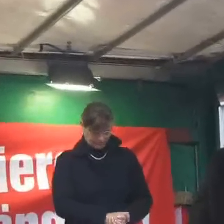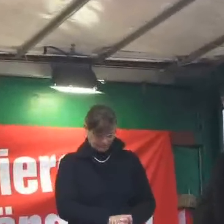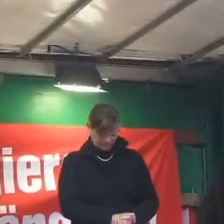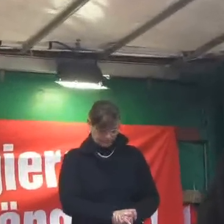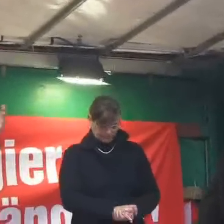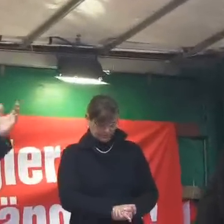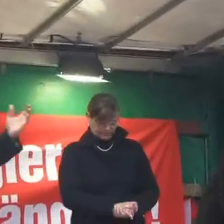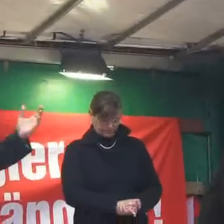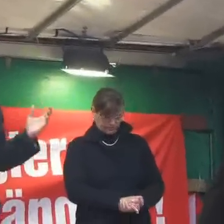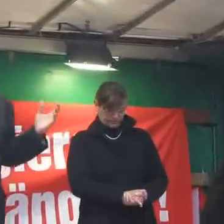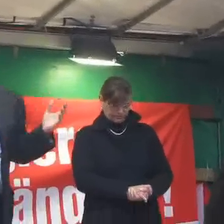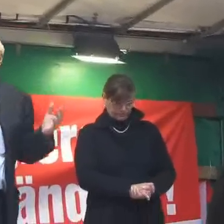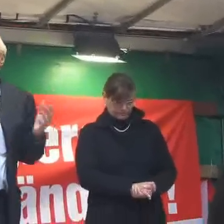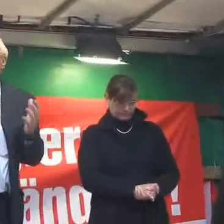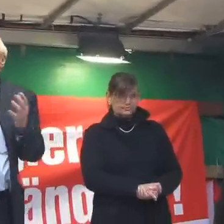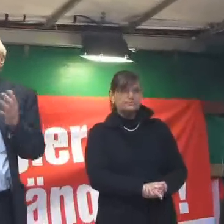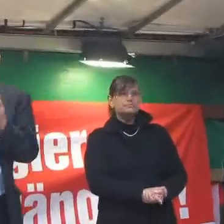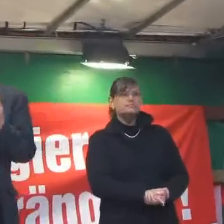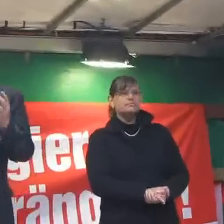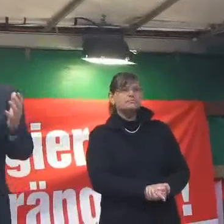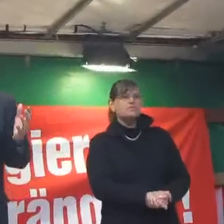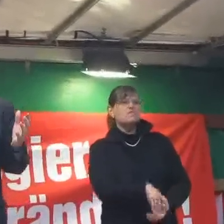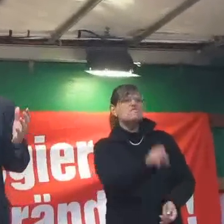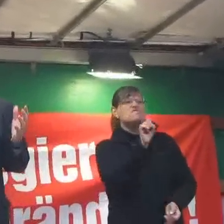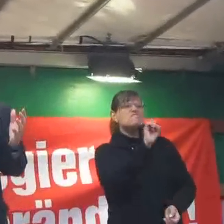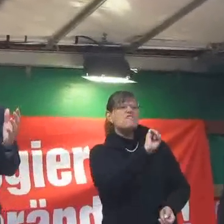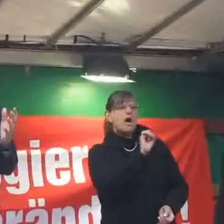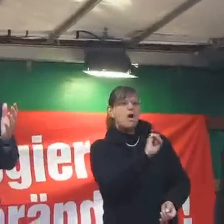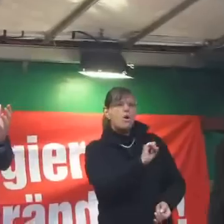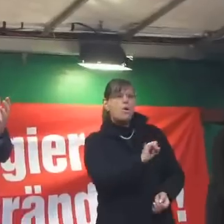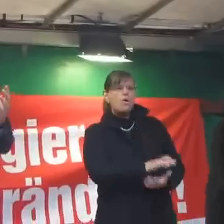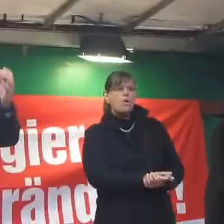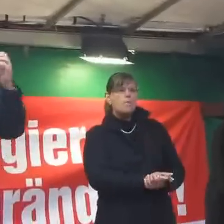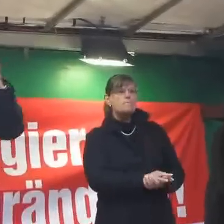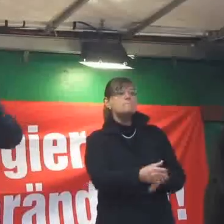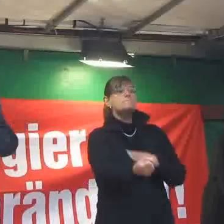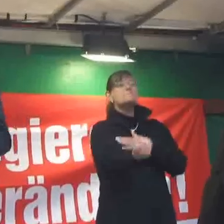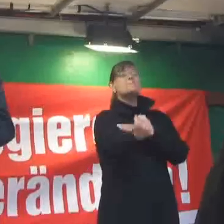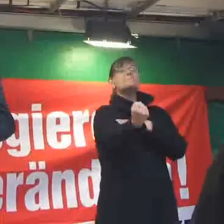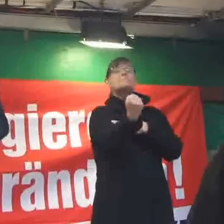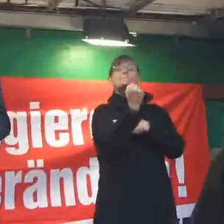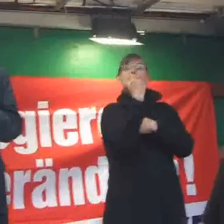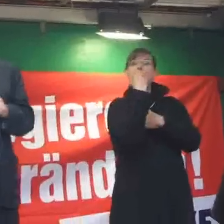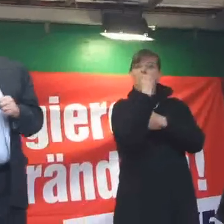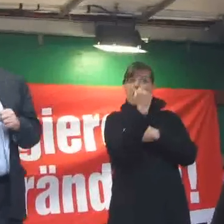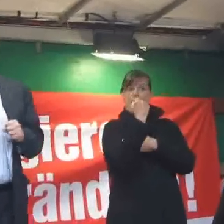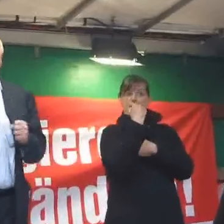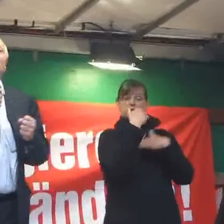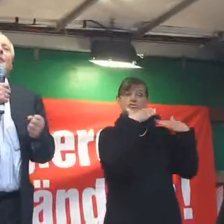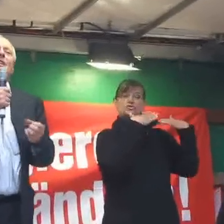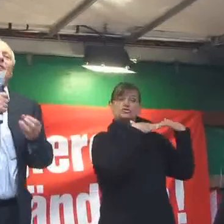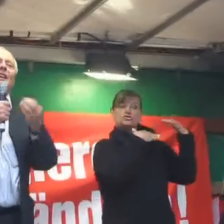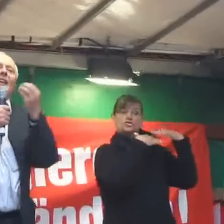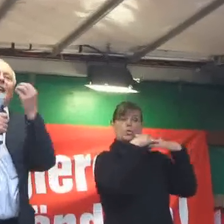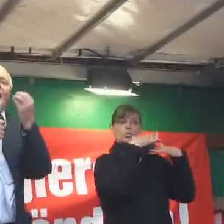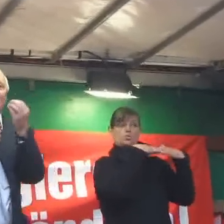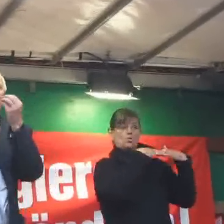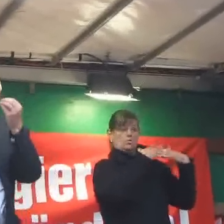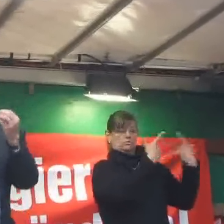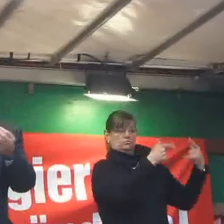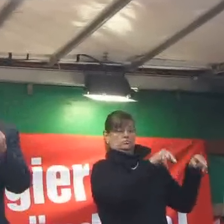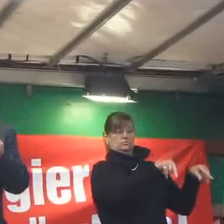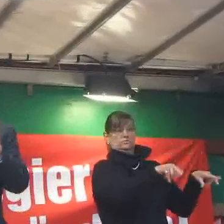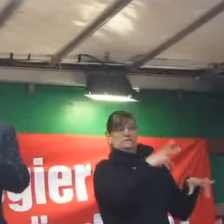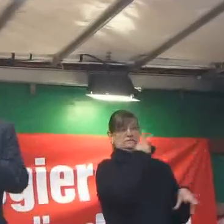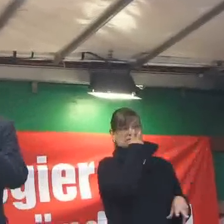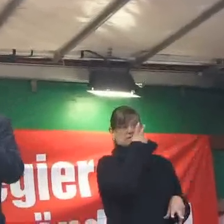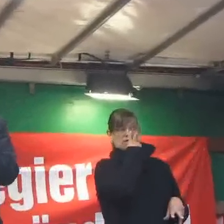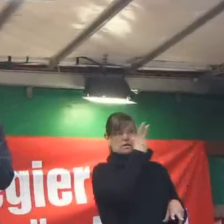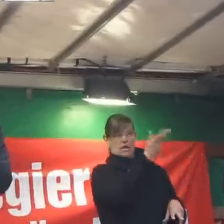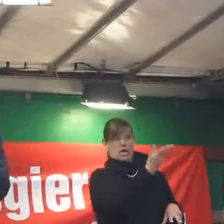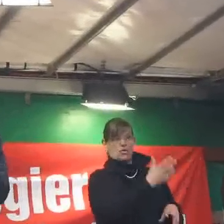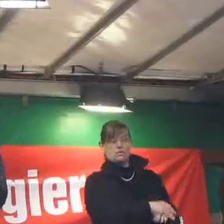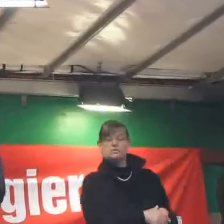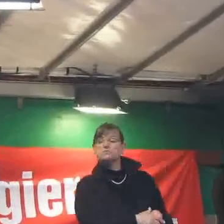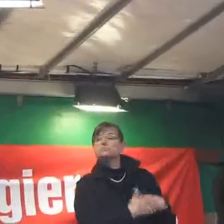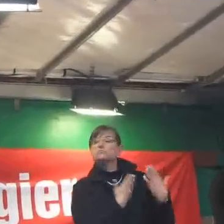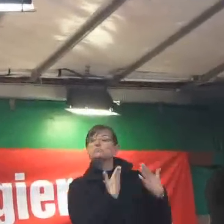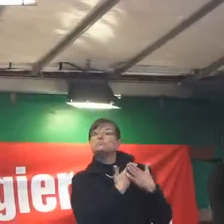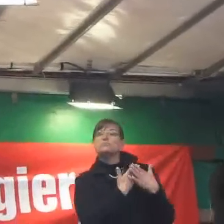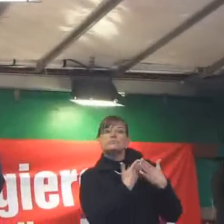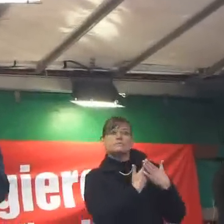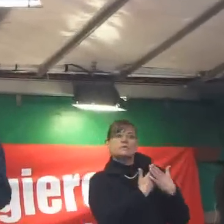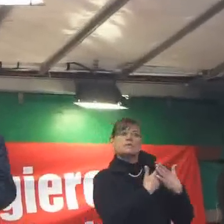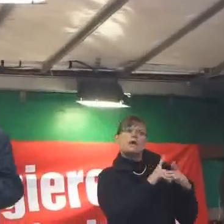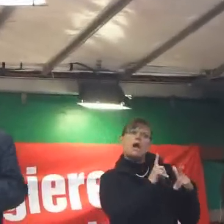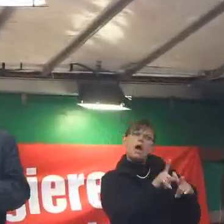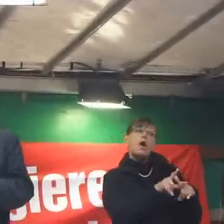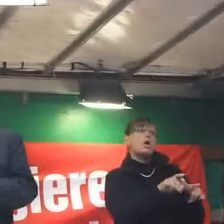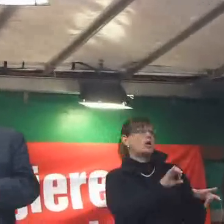Nun möchte ich mir etwas sagen, warum die Machtstrukturen in der Gesellschaft so sind und möchte Ihnen ein Alleinstellungsmerkmal der Partei Die